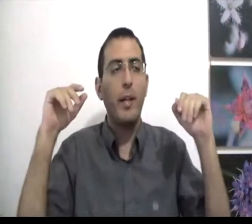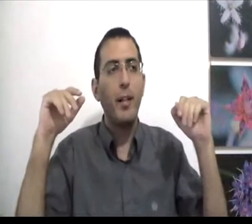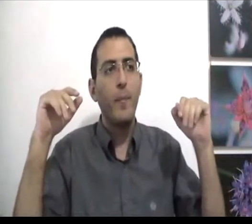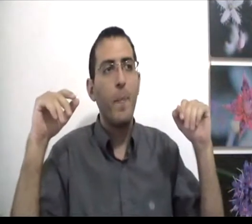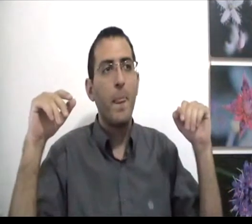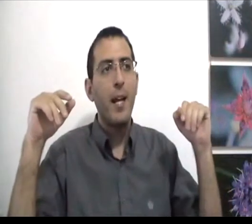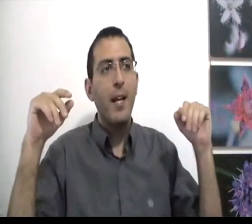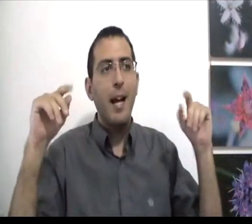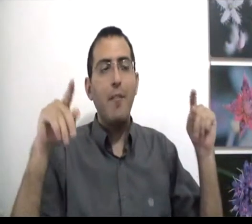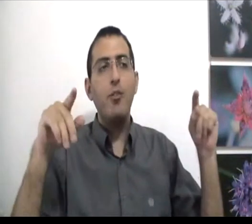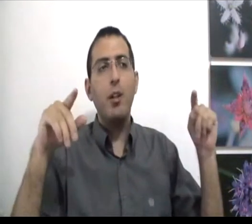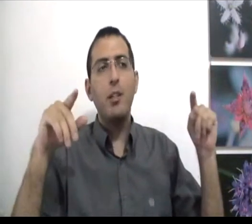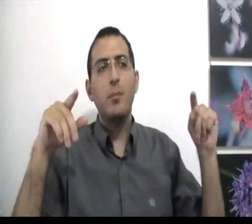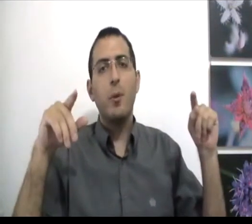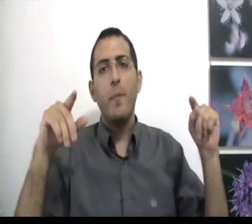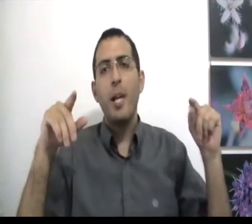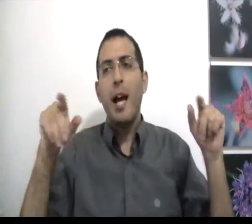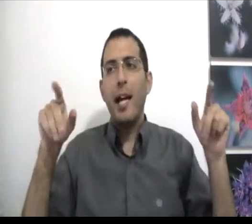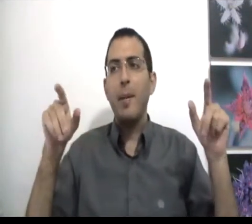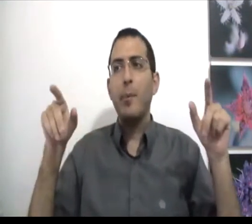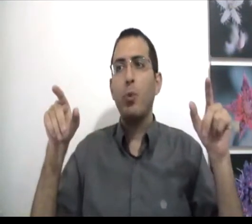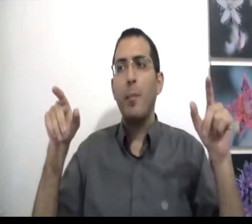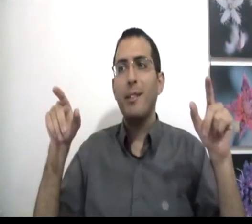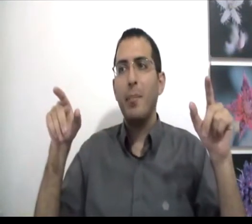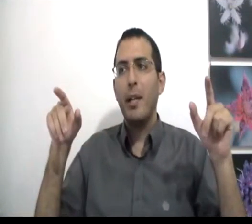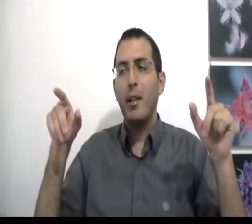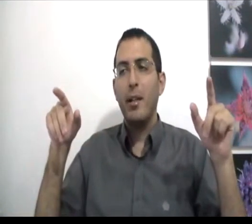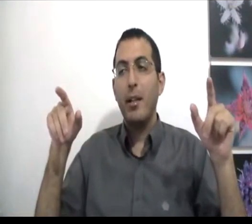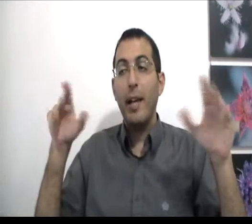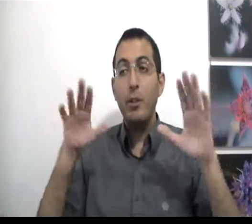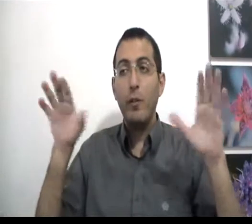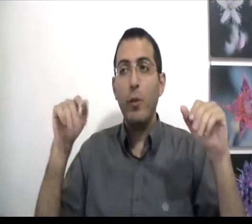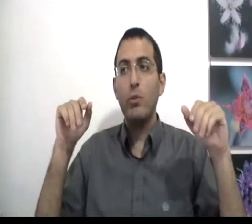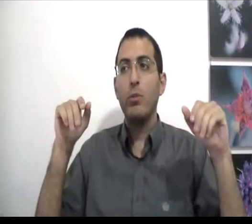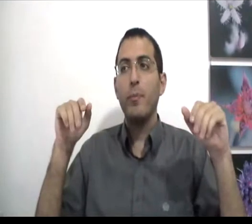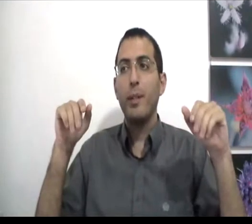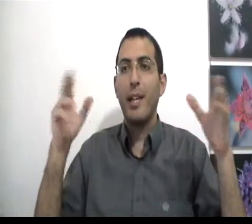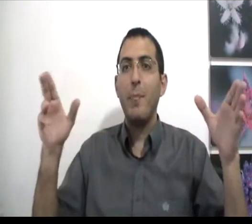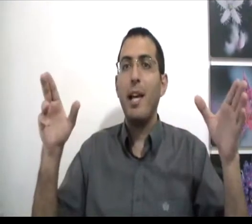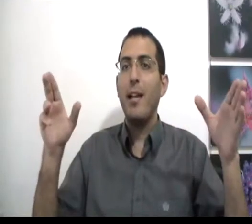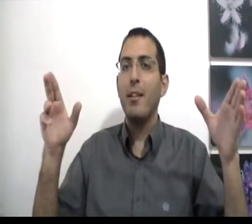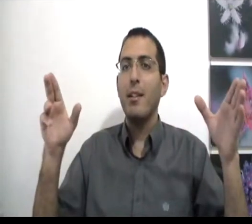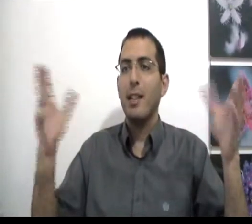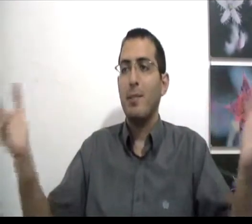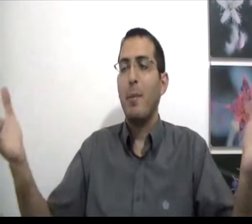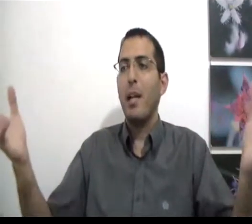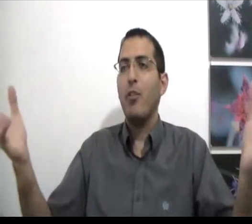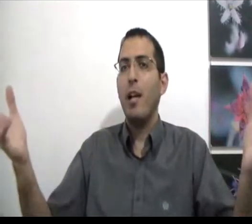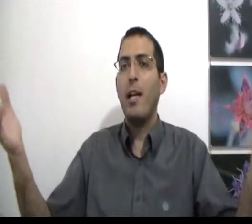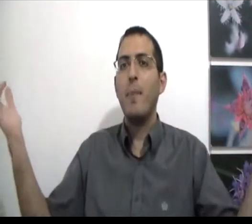כאן עליו הוא שואל את עצמו האם אני בטוח בזה באין סוף אחוז כי אם כן אז מה בכלל השאלה אם